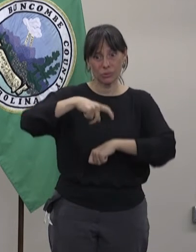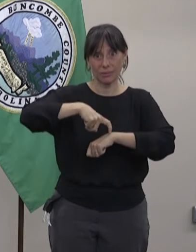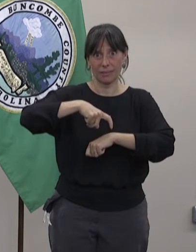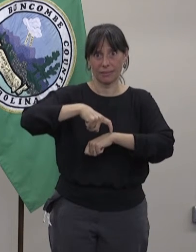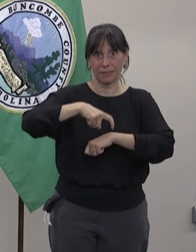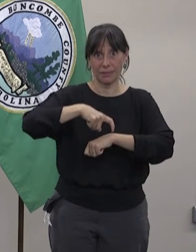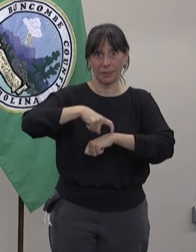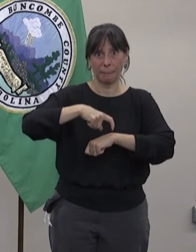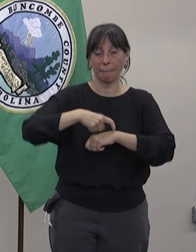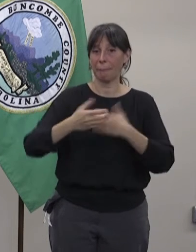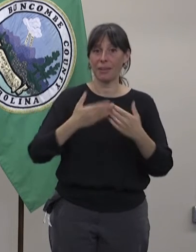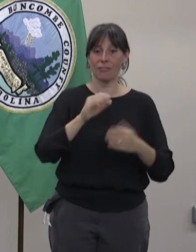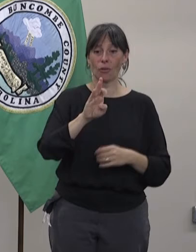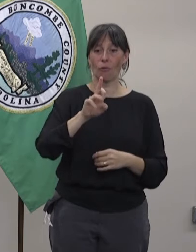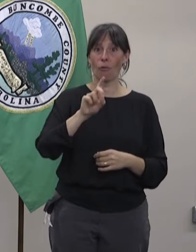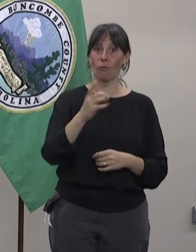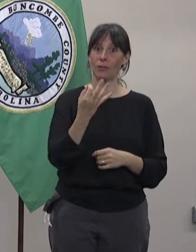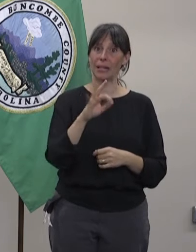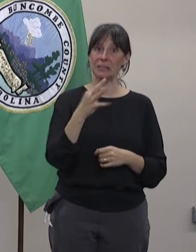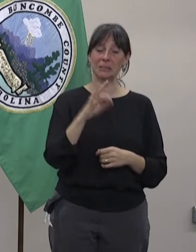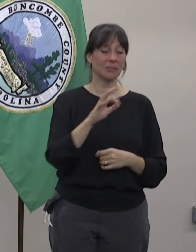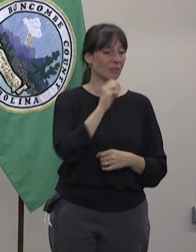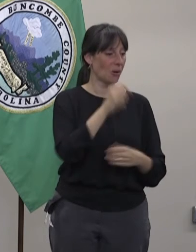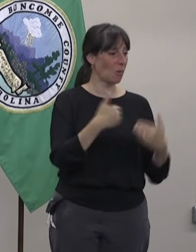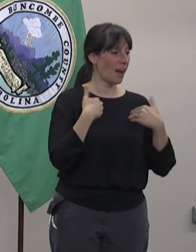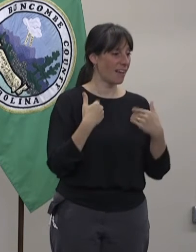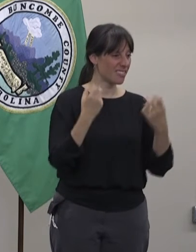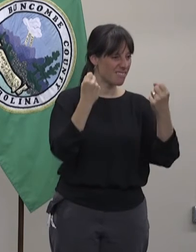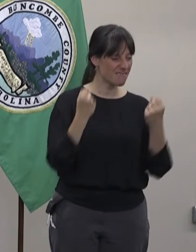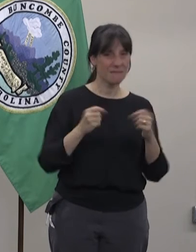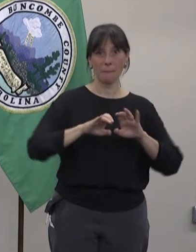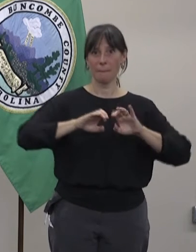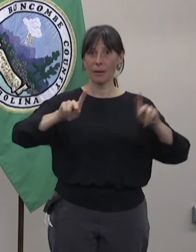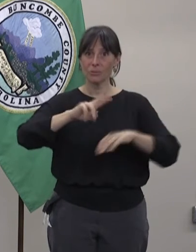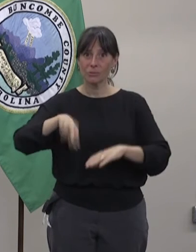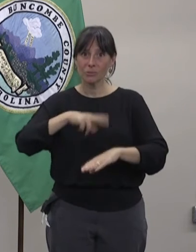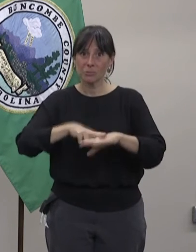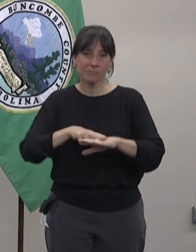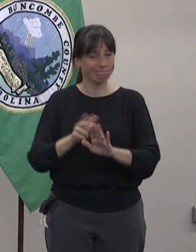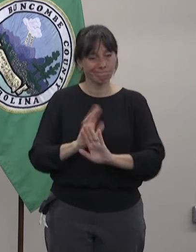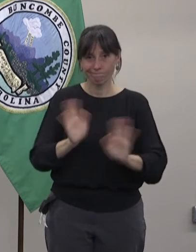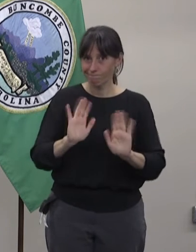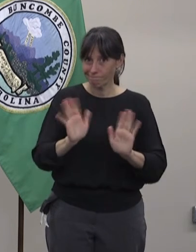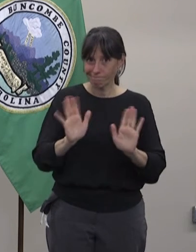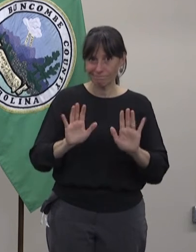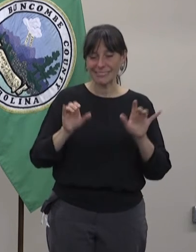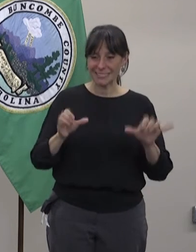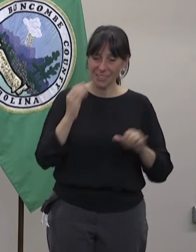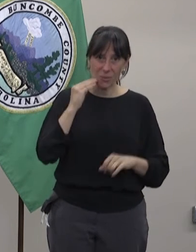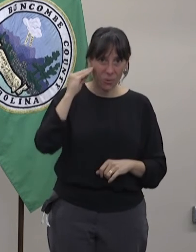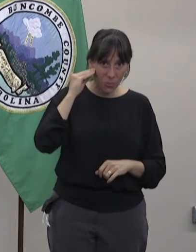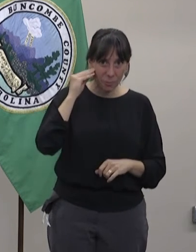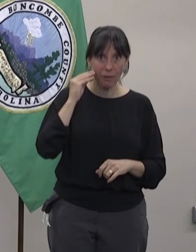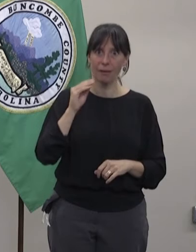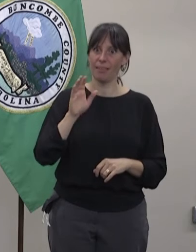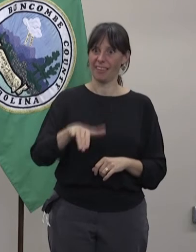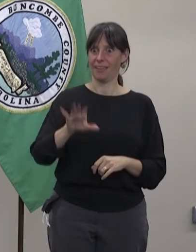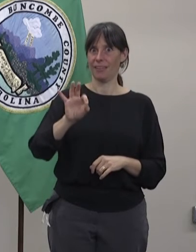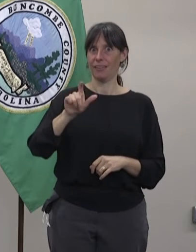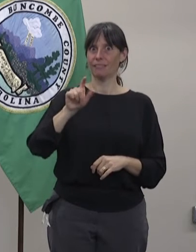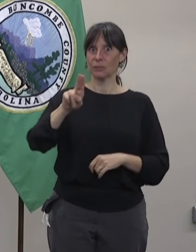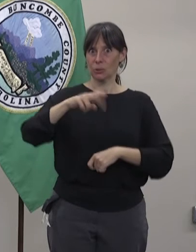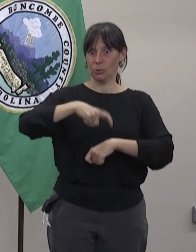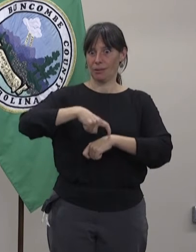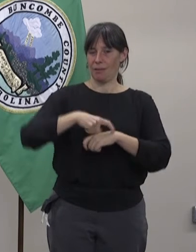Estamos entrando a la sesión de la gripe y un test negativo del COVID-19 no es un pase gratuito